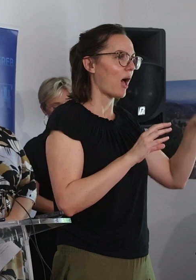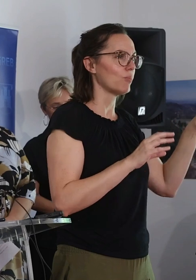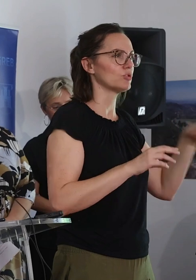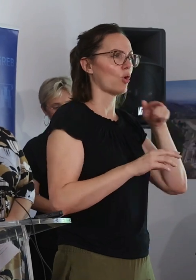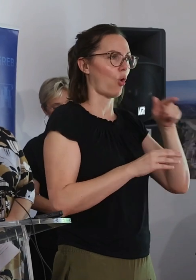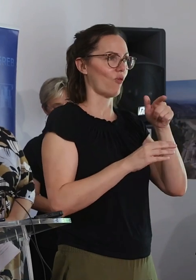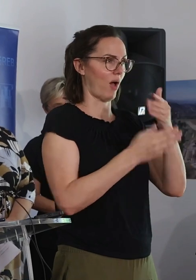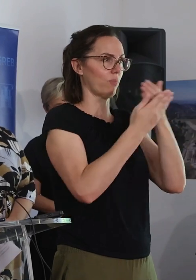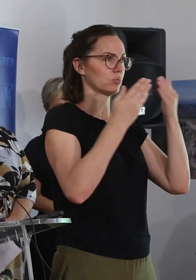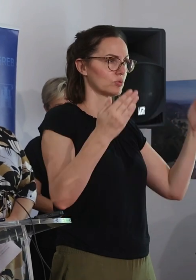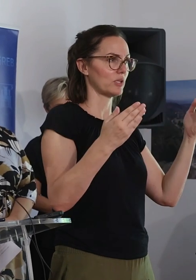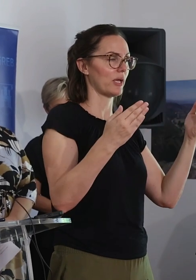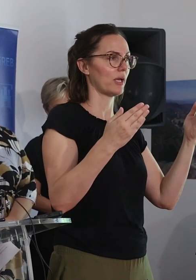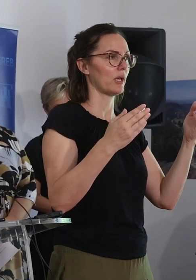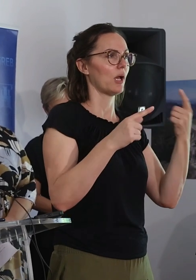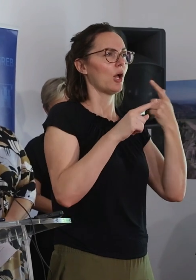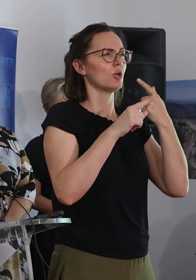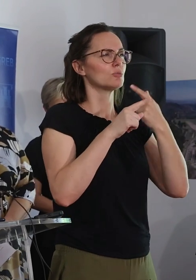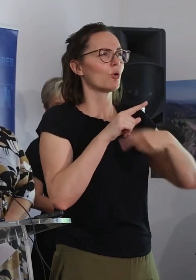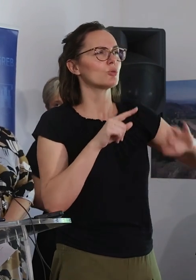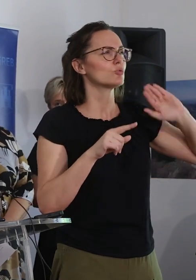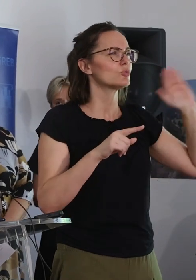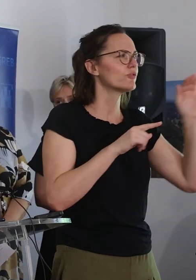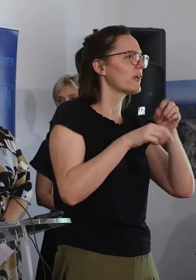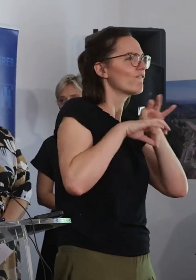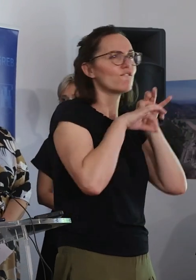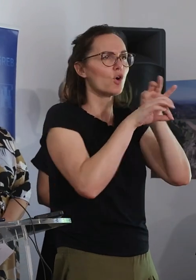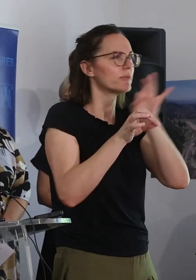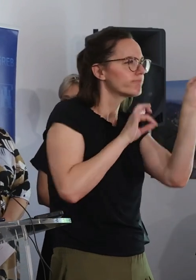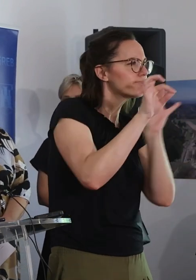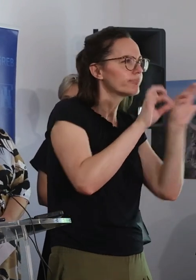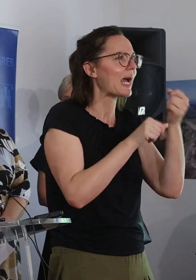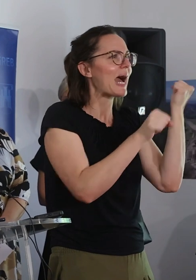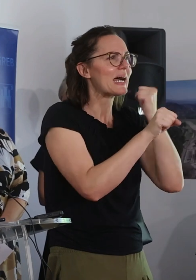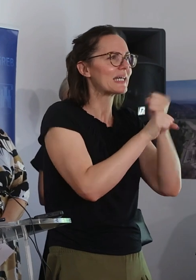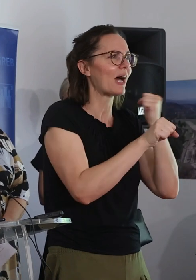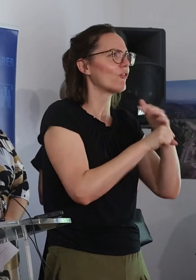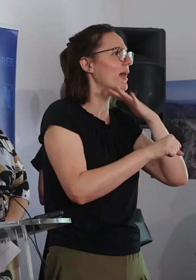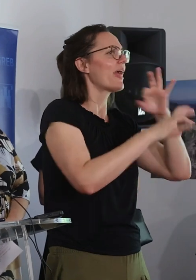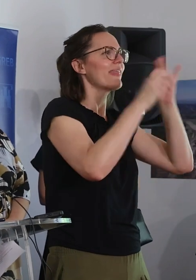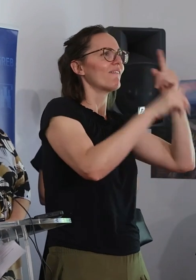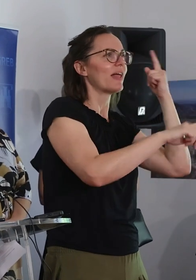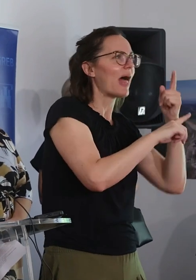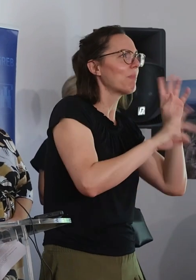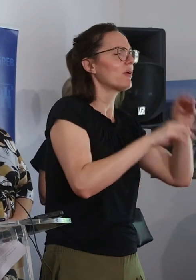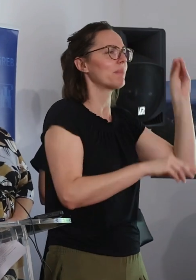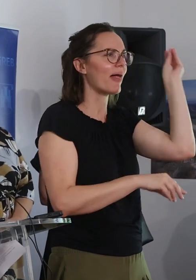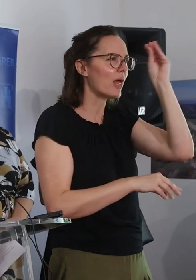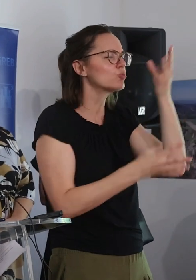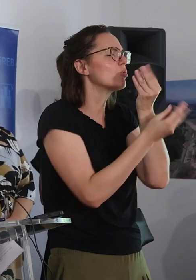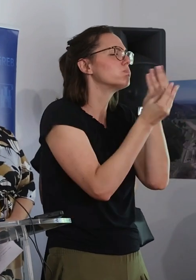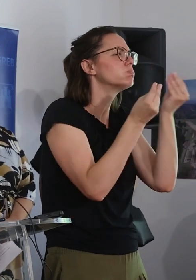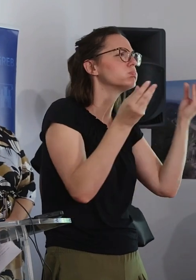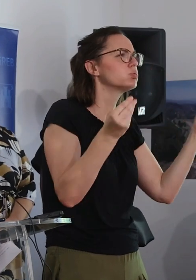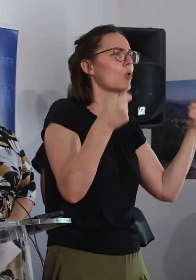koji su od muzeologa postali odjednom koordinatori građevinskih radova i morali se baviti i ljavnim nabavama i naučiti mnogo